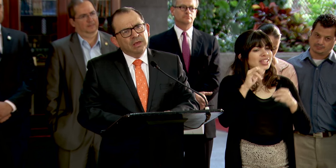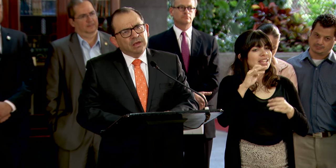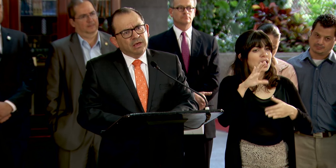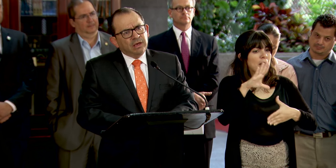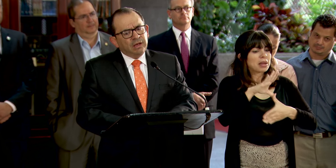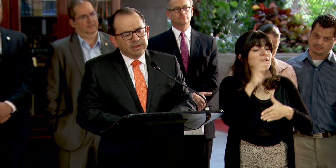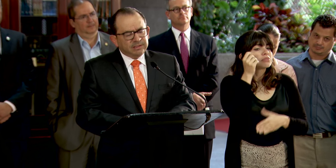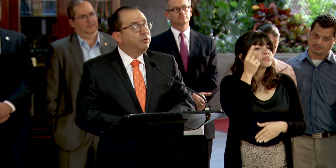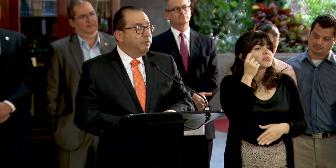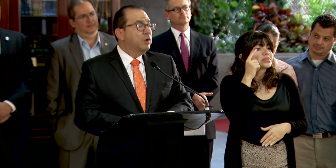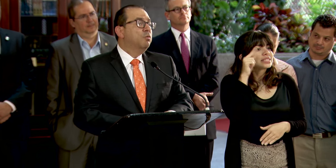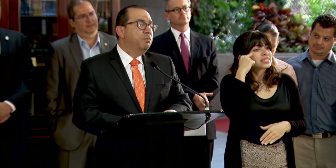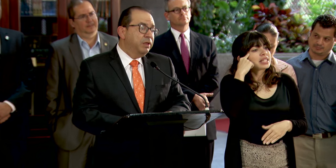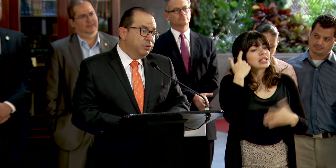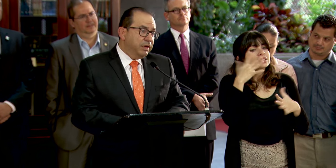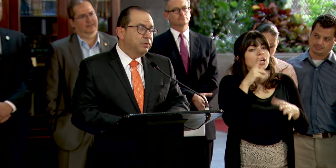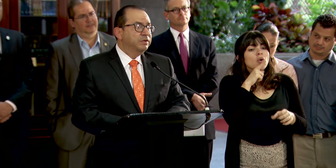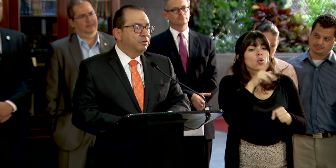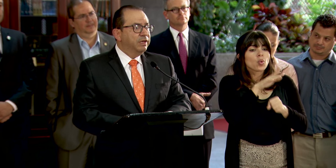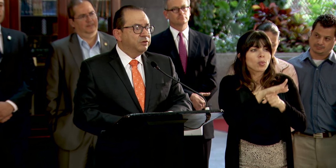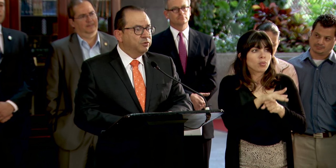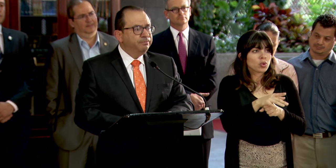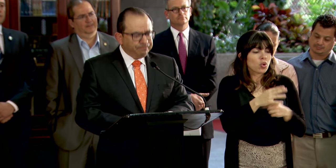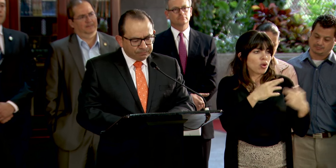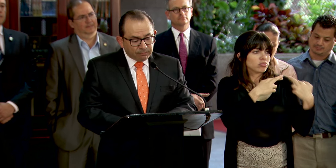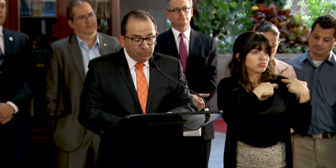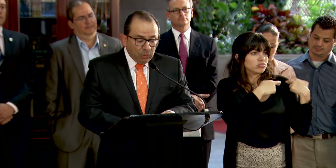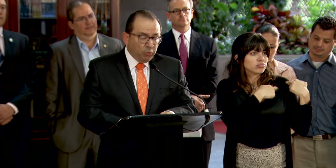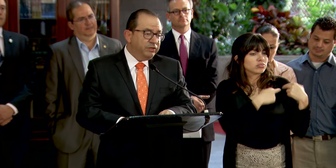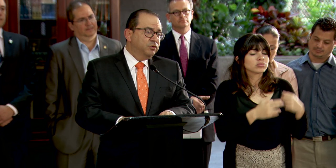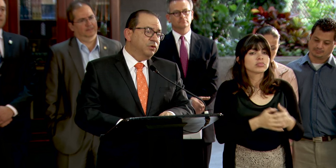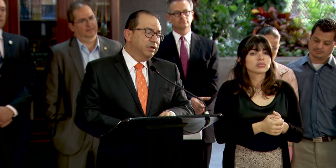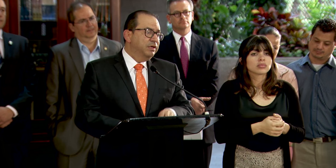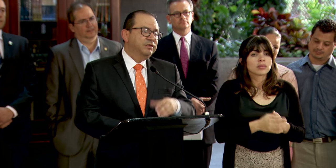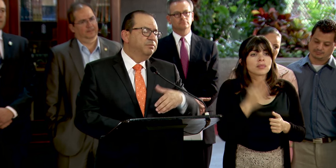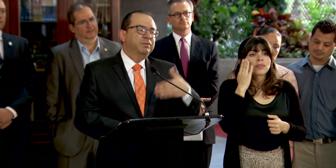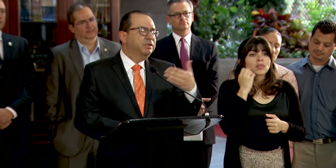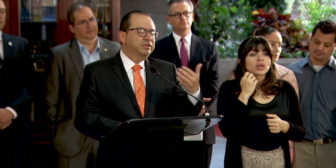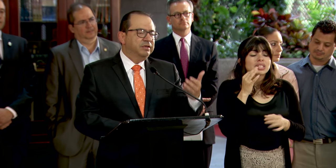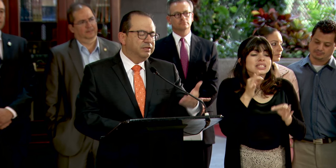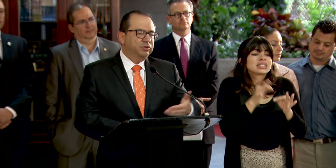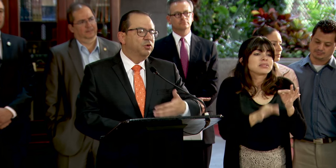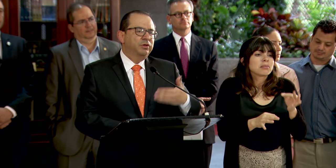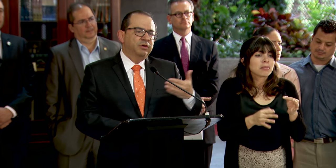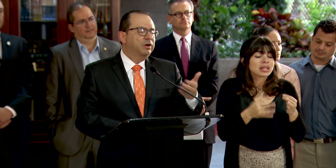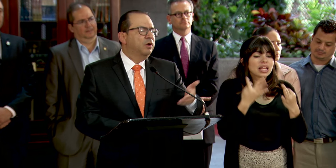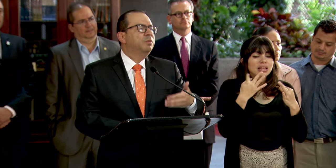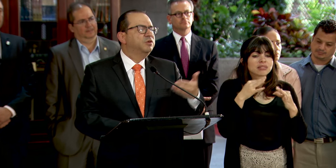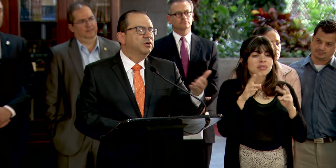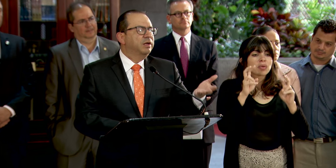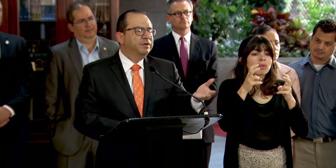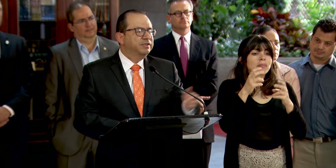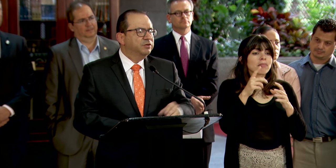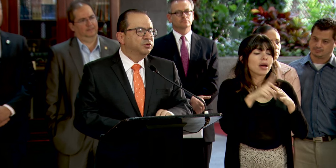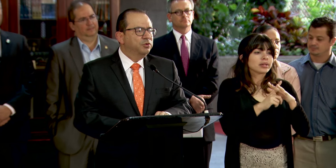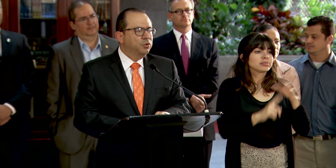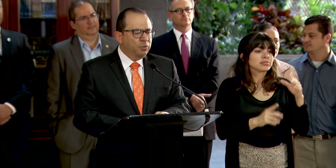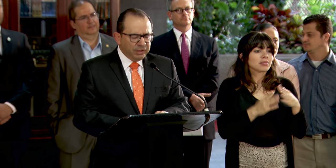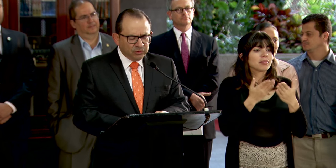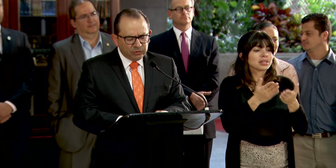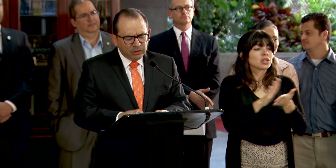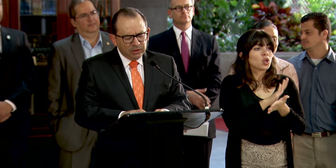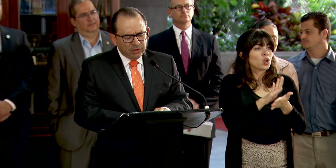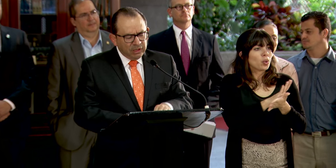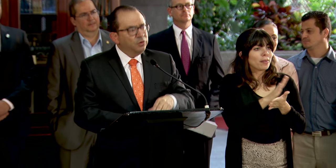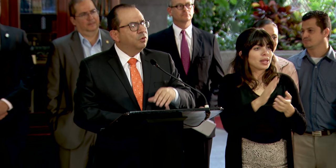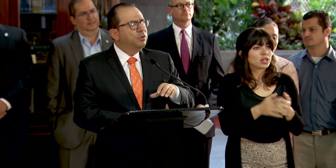que el Estado había cumplido ya con esa obligación, puesto que simplemente se trató de la omisión en la presentación de unos